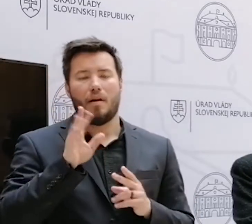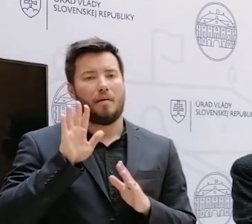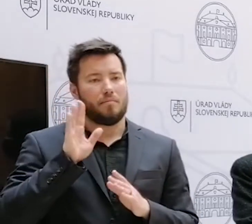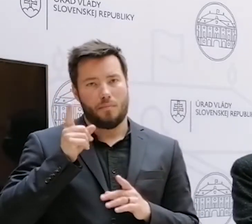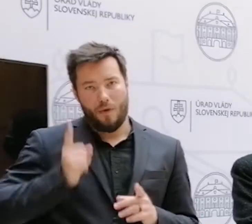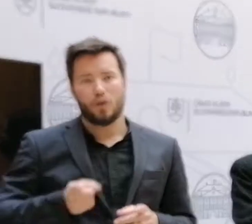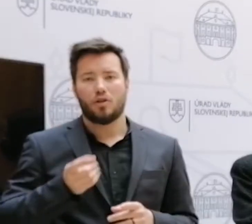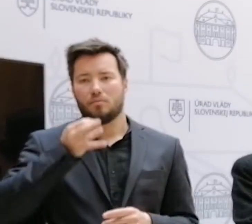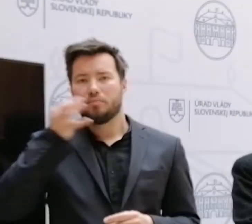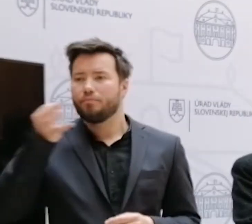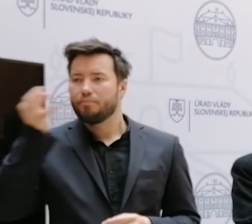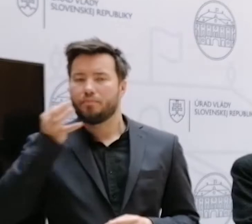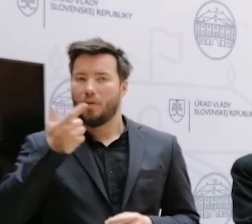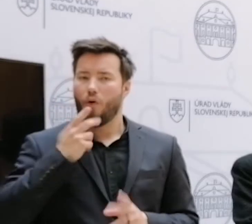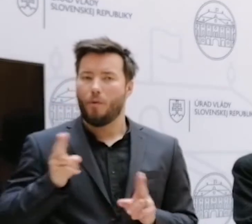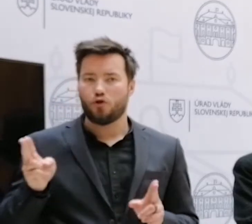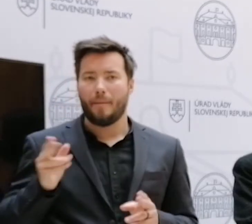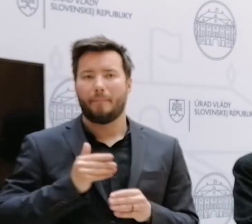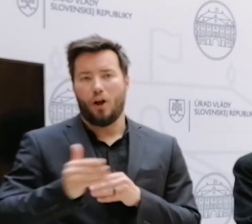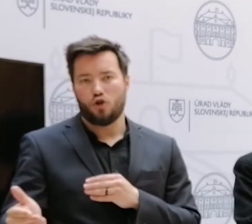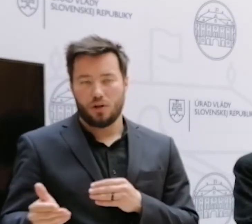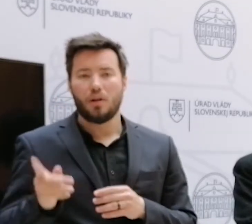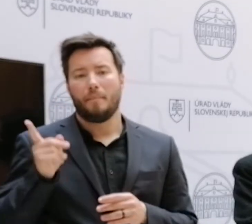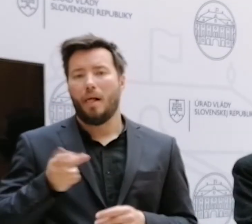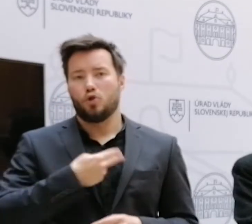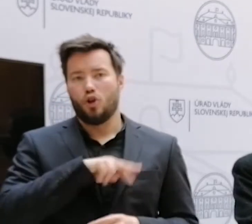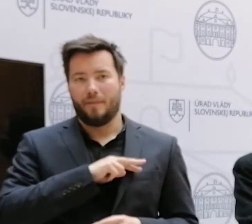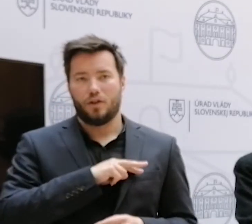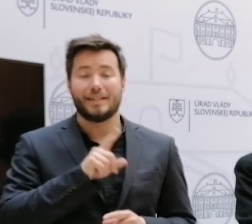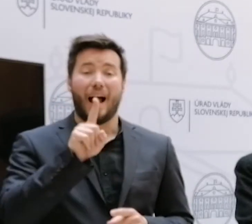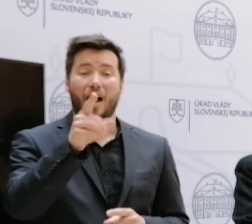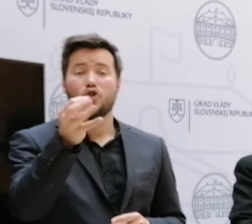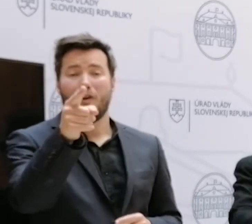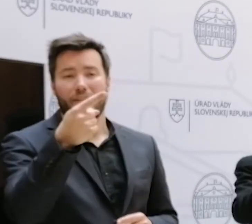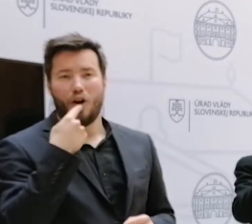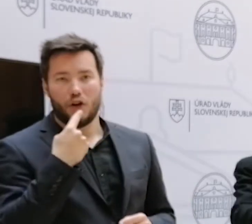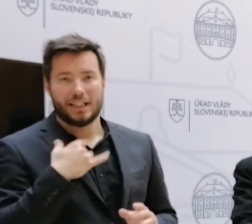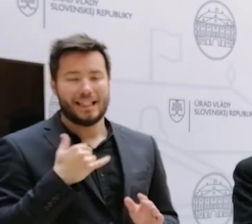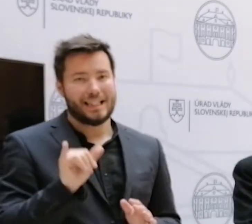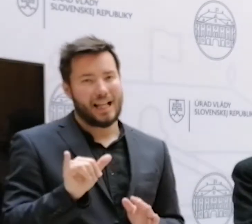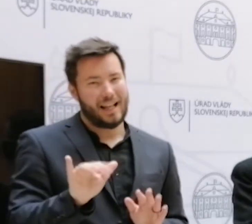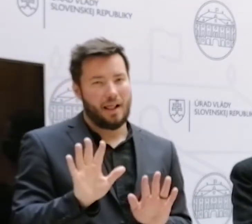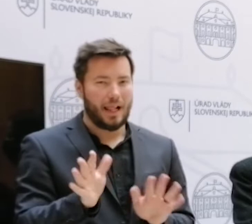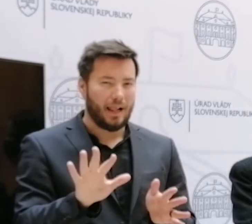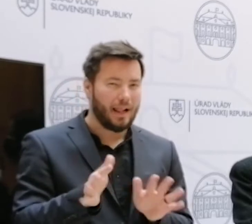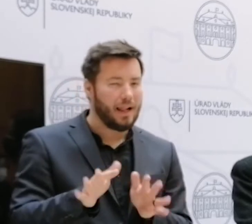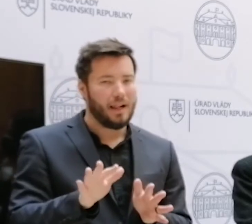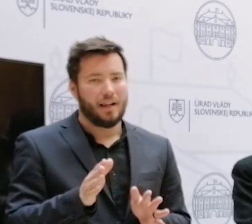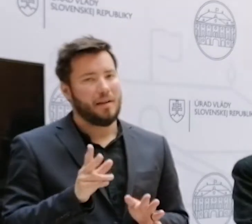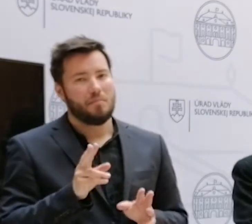k takémuto prekročeniu svojich právomocí a bola vyvodená zodpovednosť, ale z toho, čo vy hovoríte, zatiaľ to sú tiež informácie,